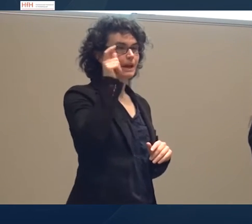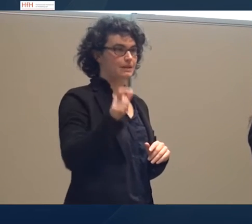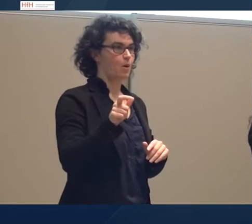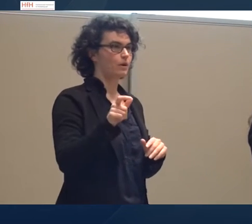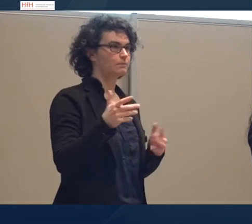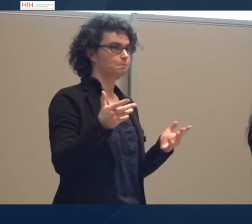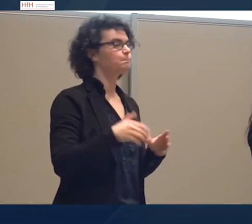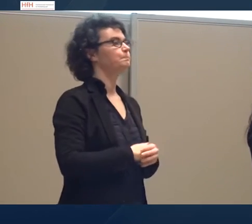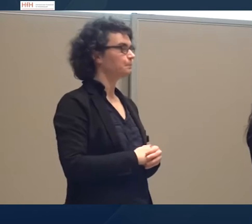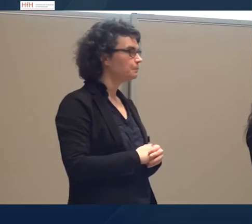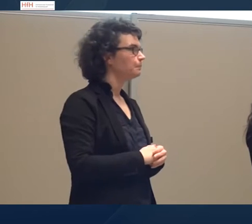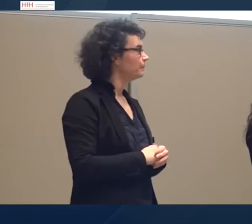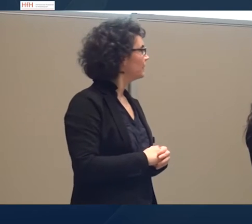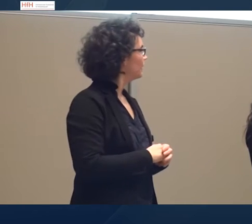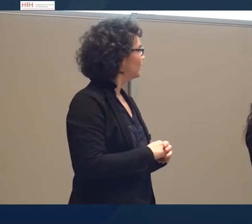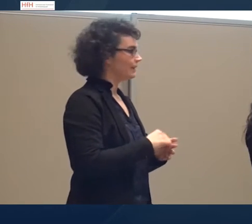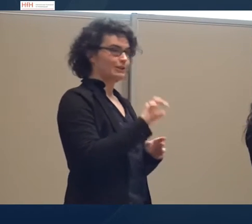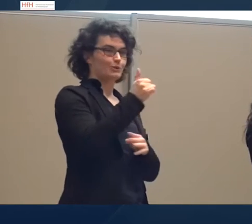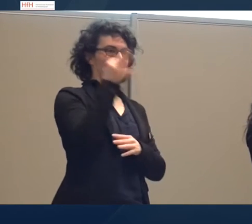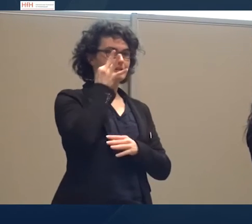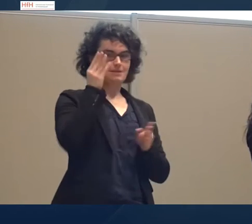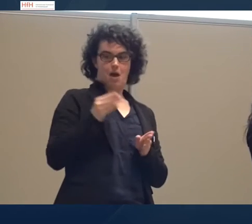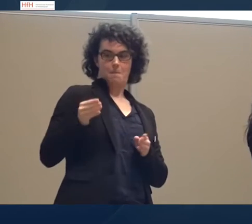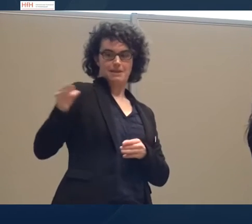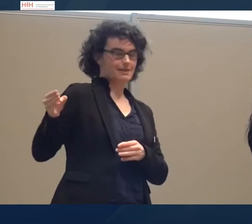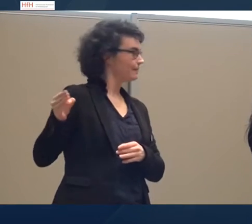Dann würde ich gerne die Damen zuerst vorstellen, Ulrika.